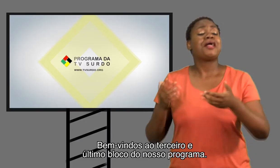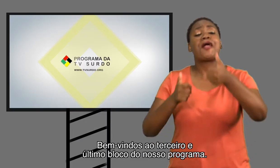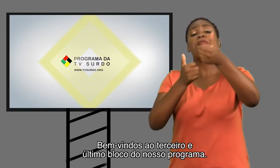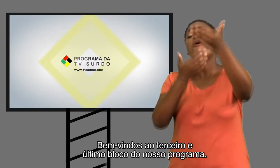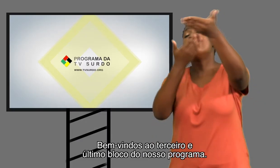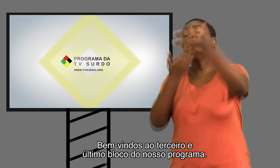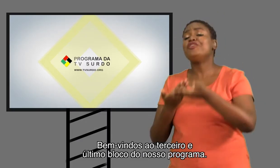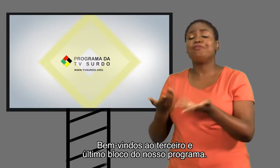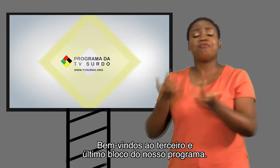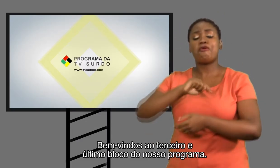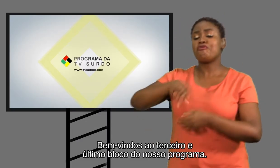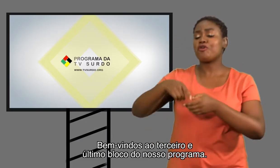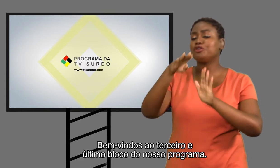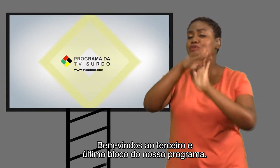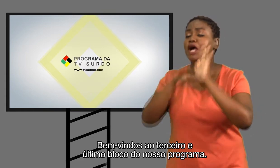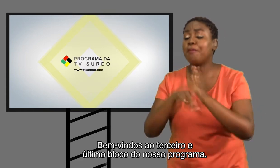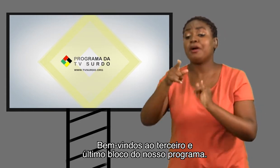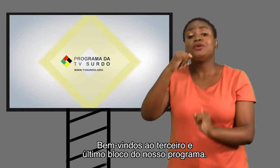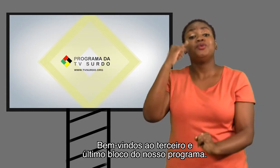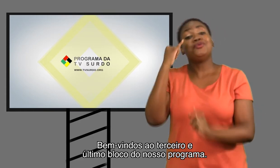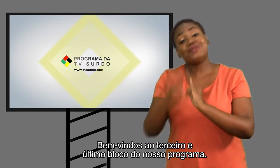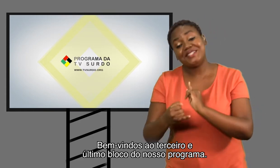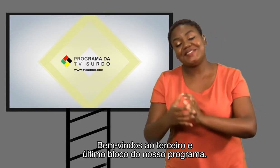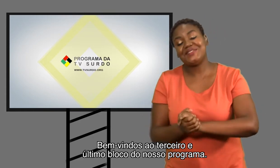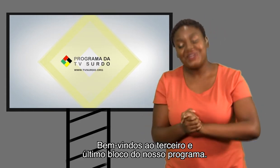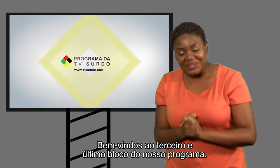Bem-vindos ao terceiro e último bloco do nosso programa.